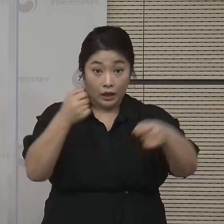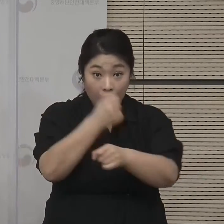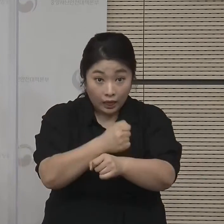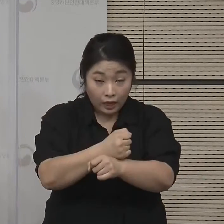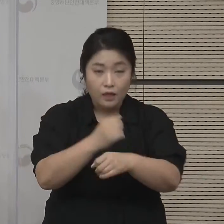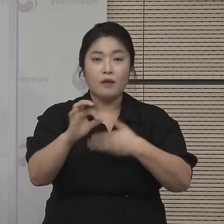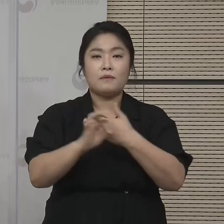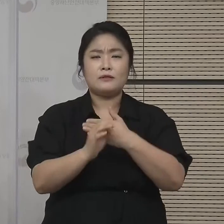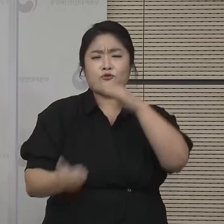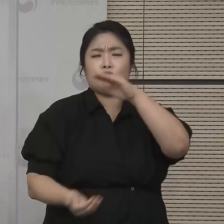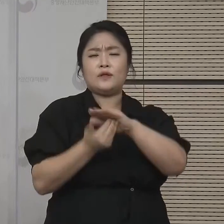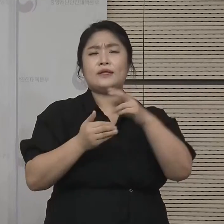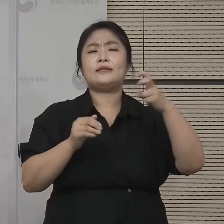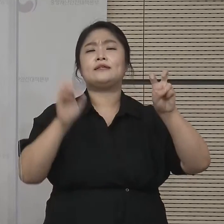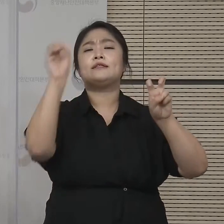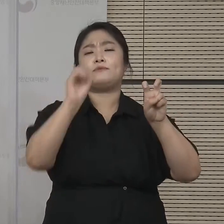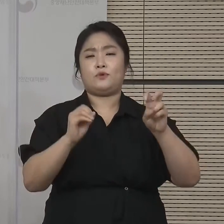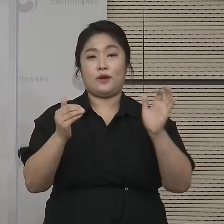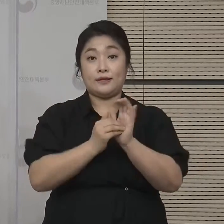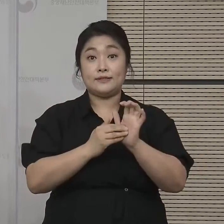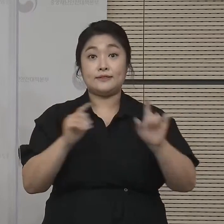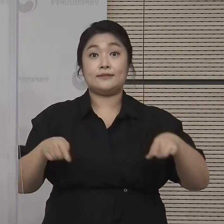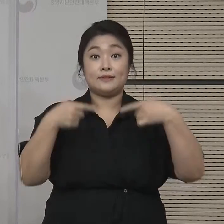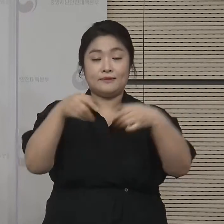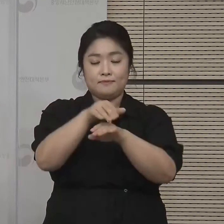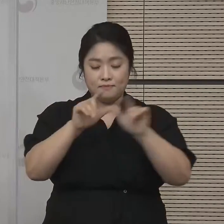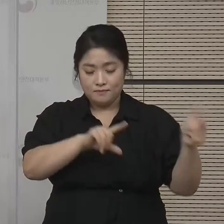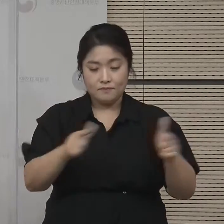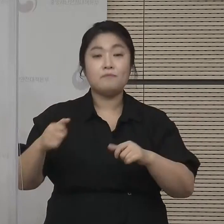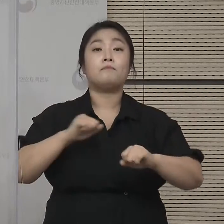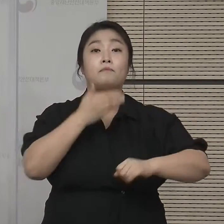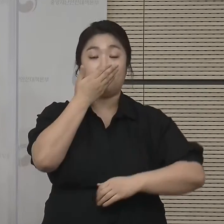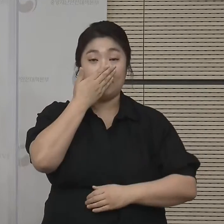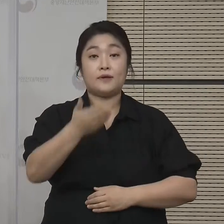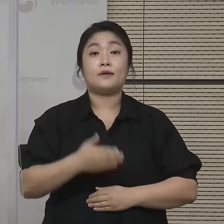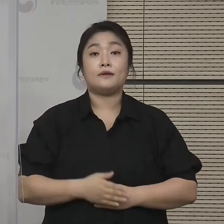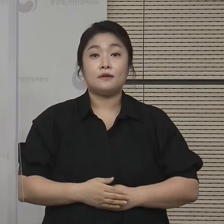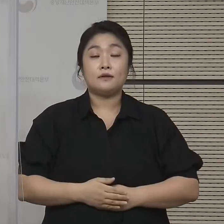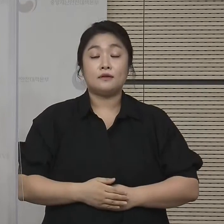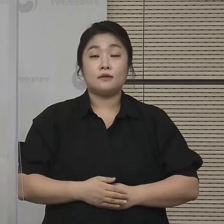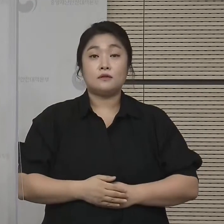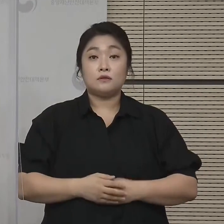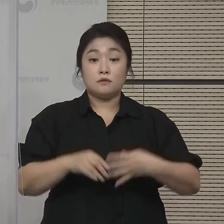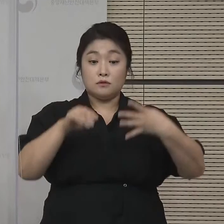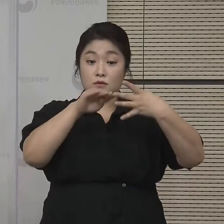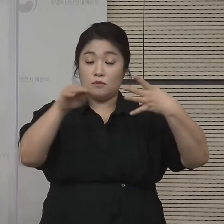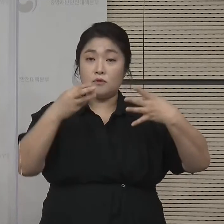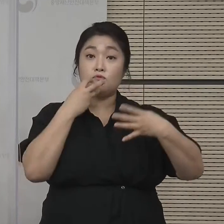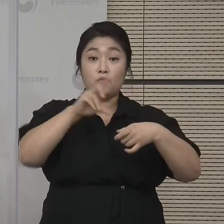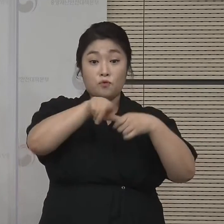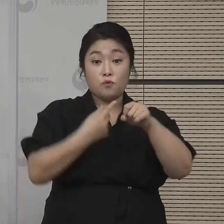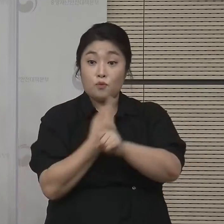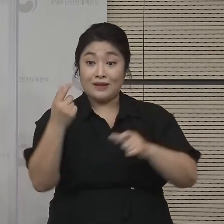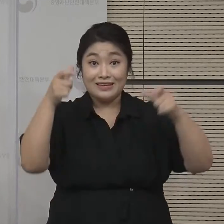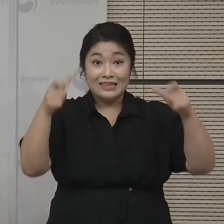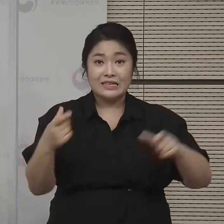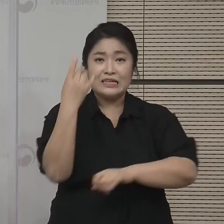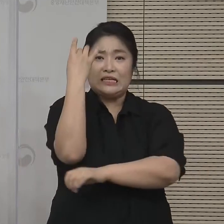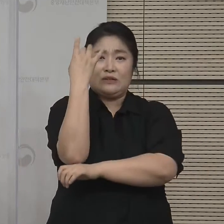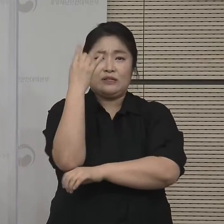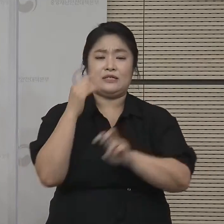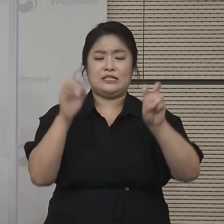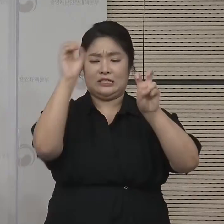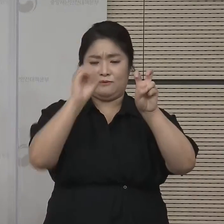최대 20%까지 참석이 가능해집니다. 3단계 비수도권도 기준의